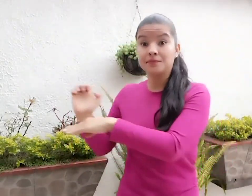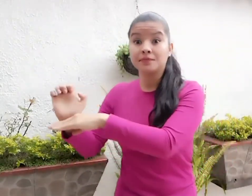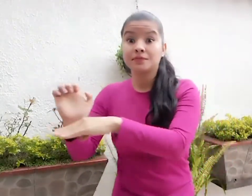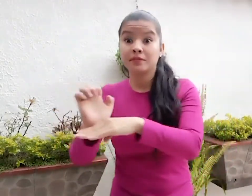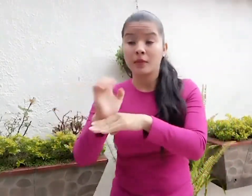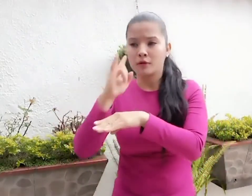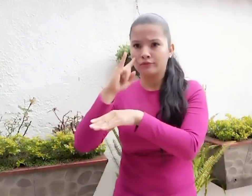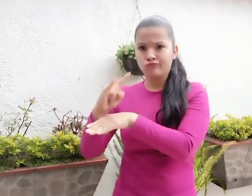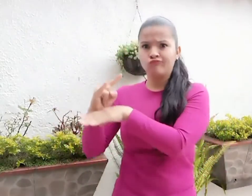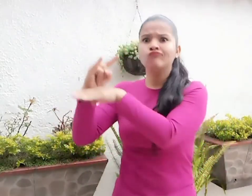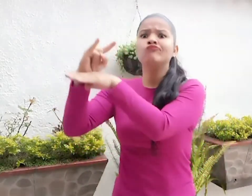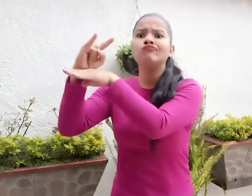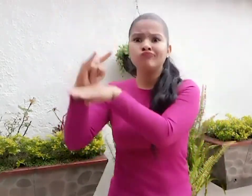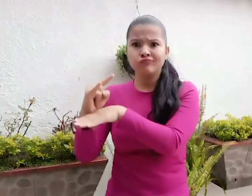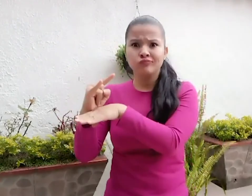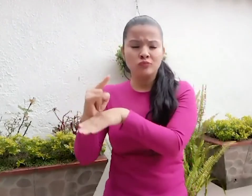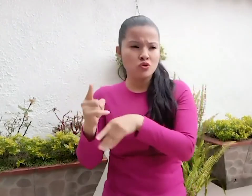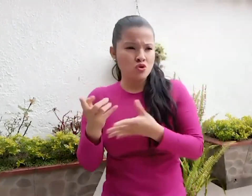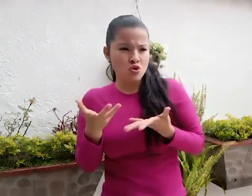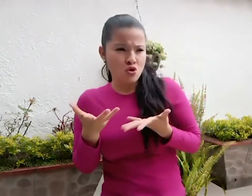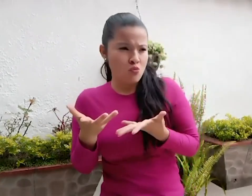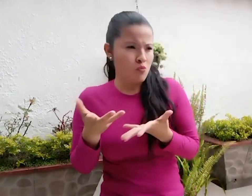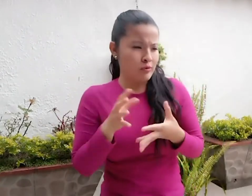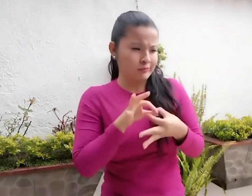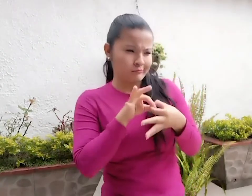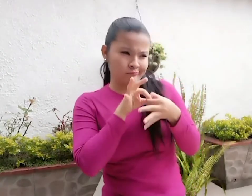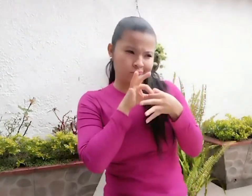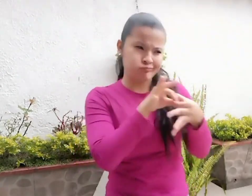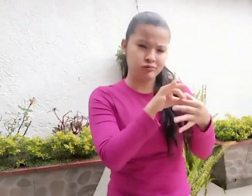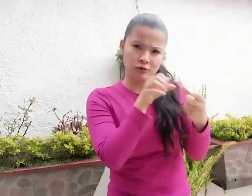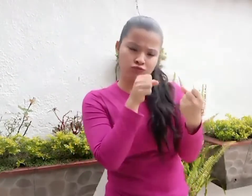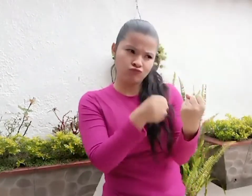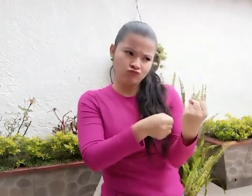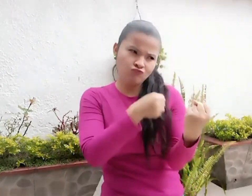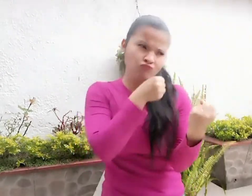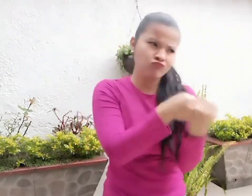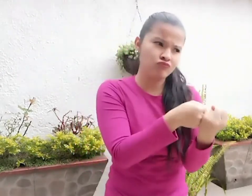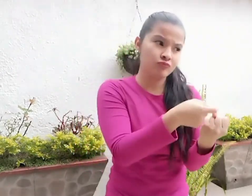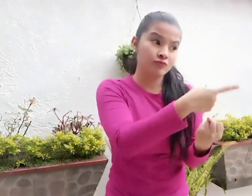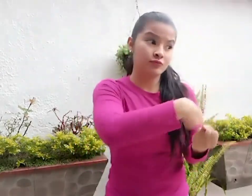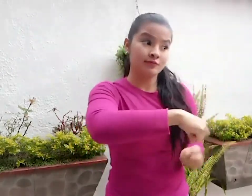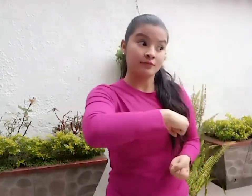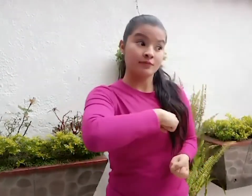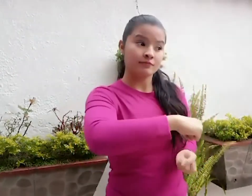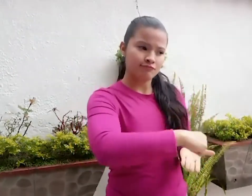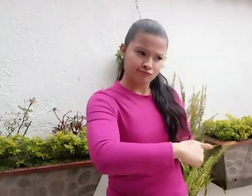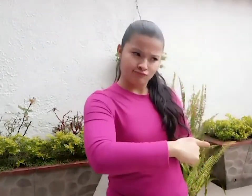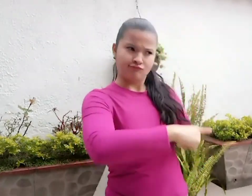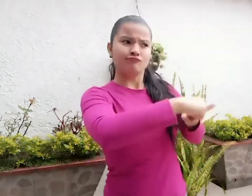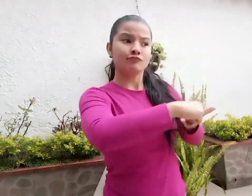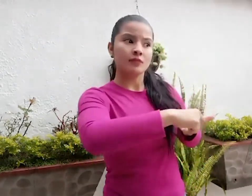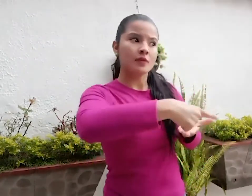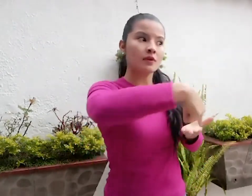¿Qué rol cumplen las entidades de control para la toma de derechos de las personas sordas?